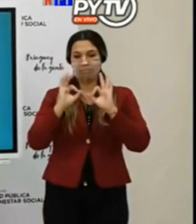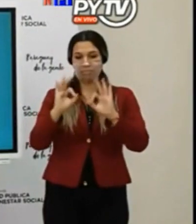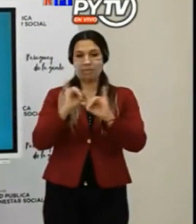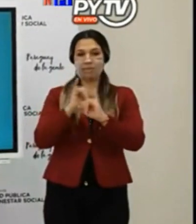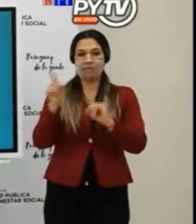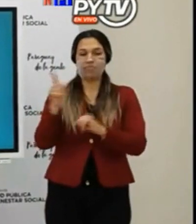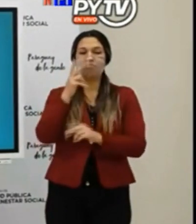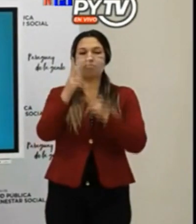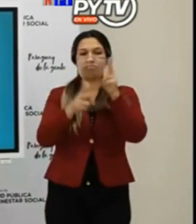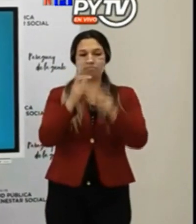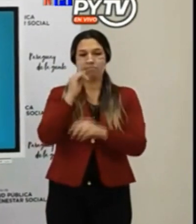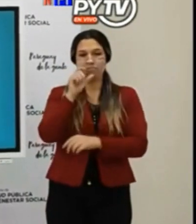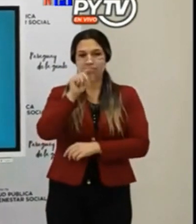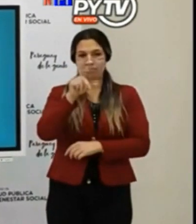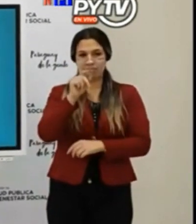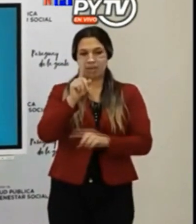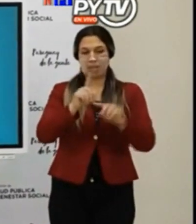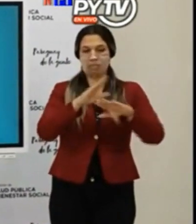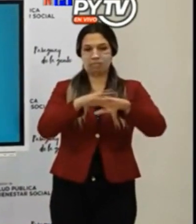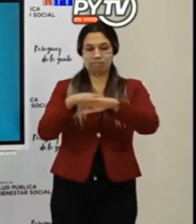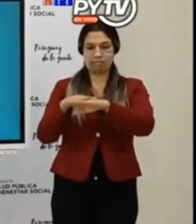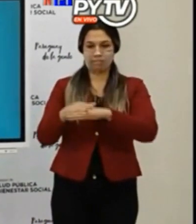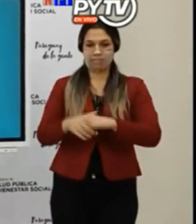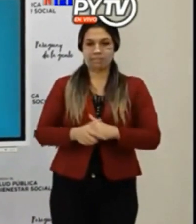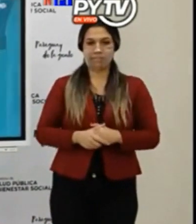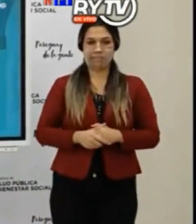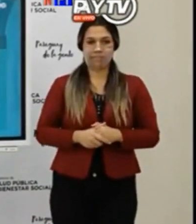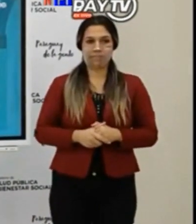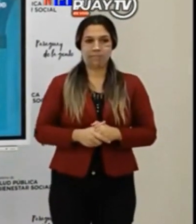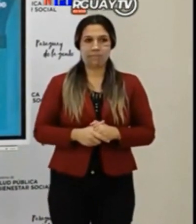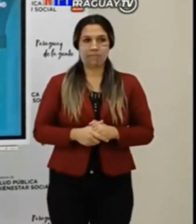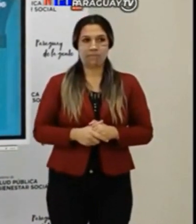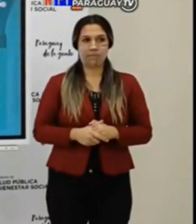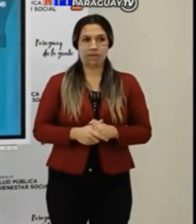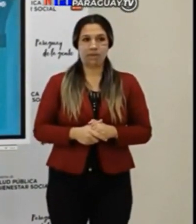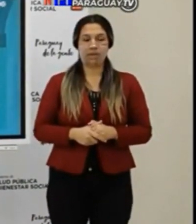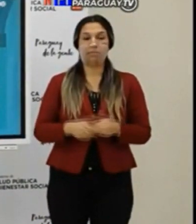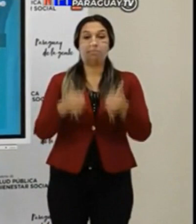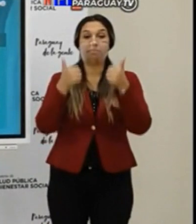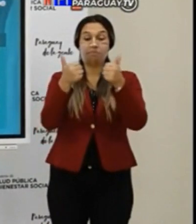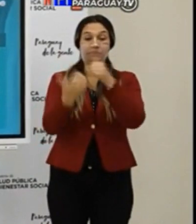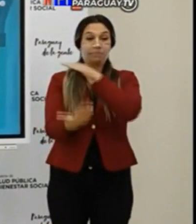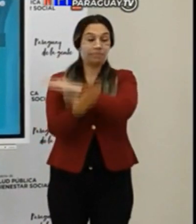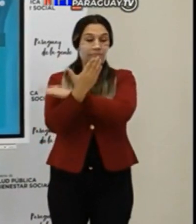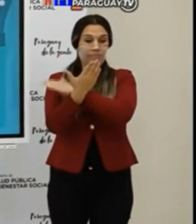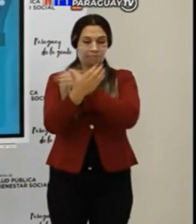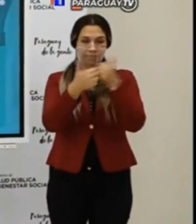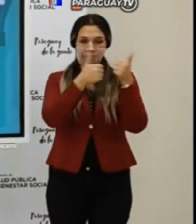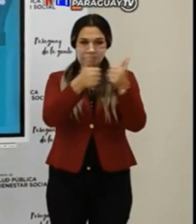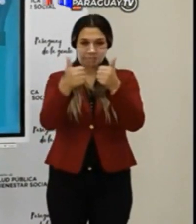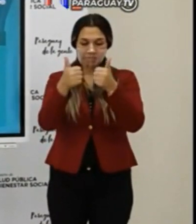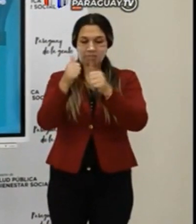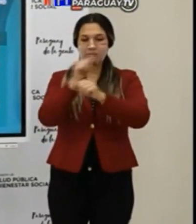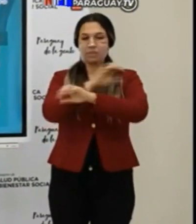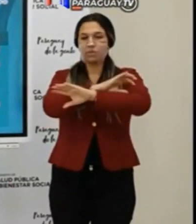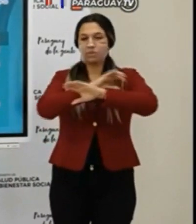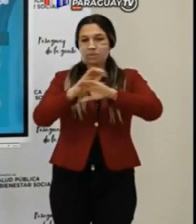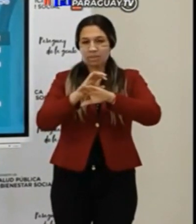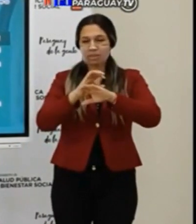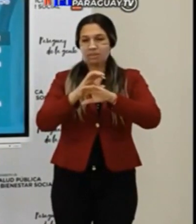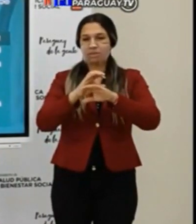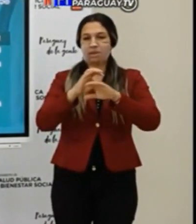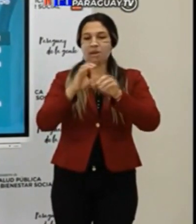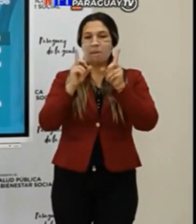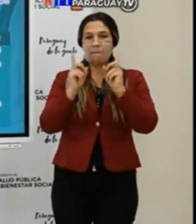dará algunos anuncios. Bueno, muy buenos días. Continuando con,